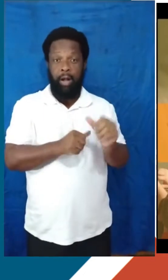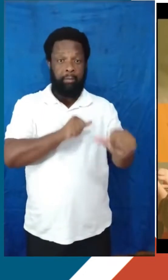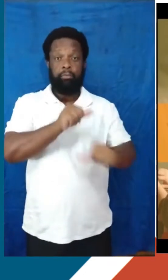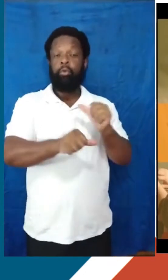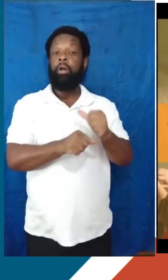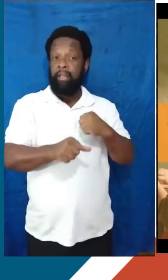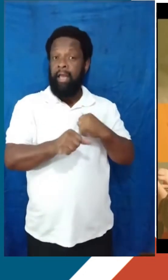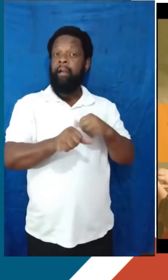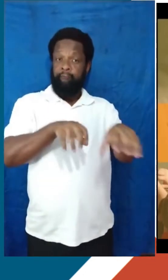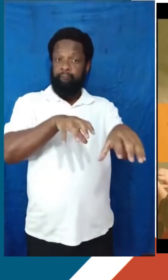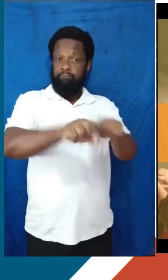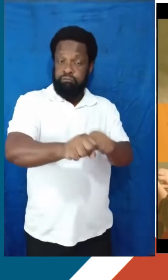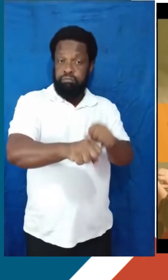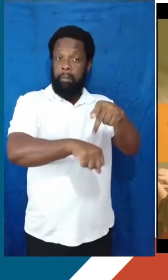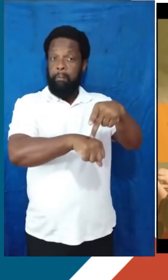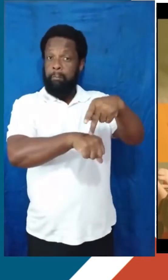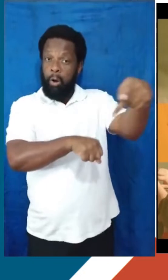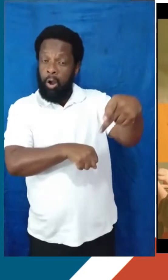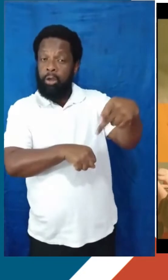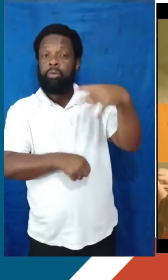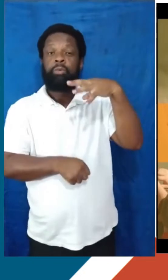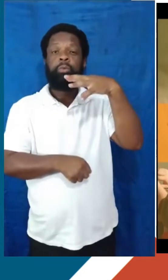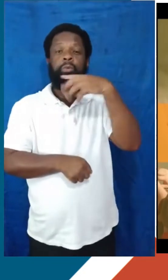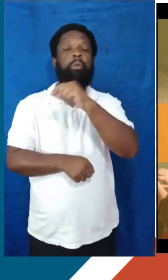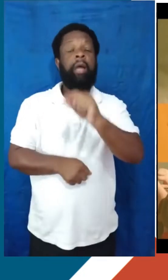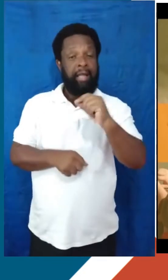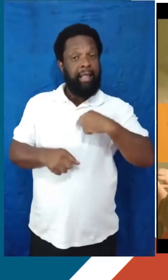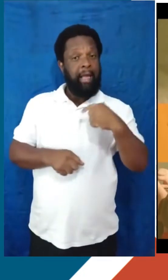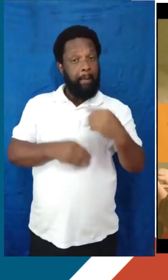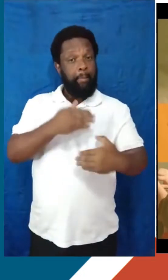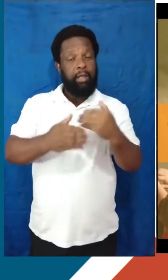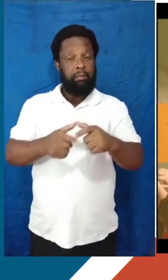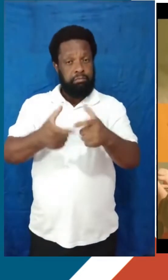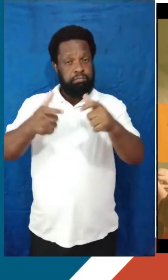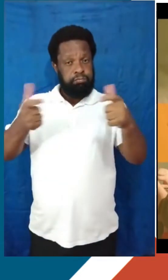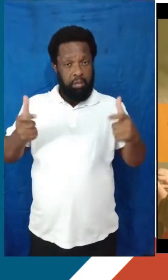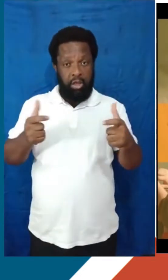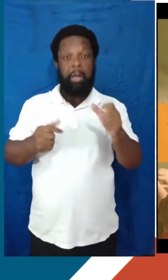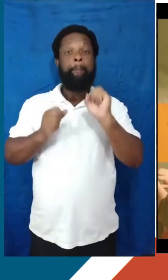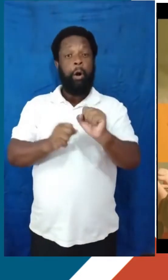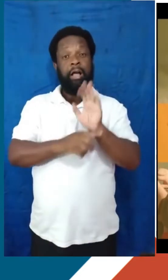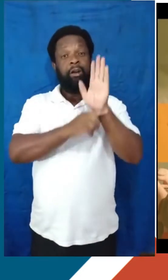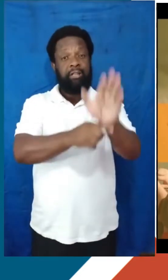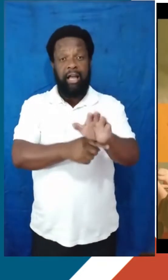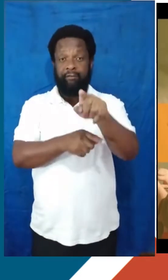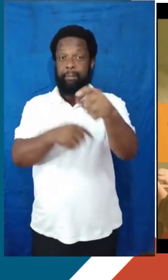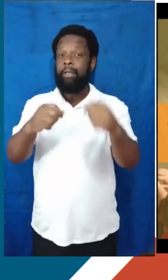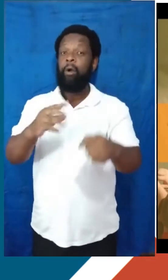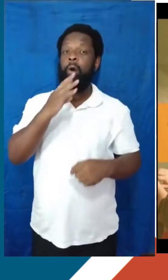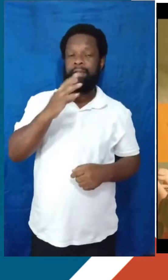pós-graduação, ou seja, houve um processo de expansão que pode beneficiar você se você conhecer quais são as suas opções. Então